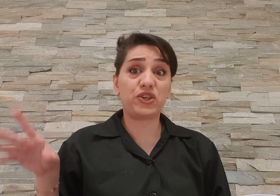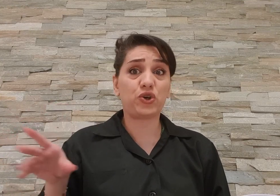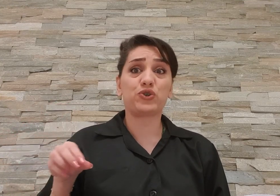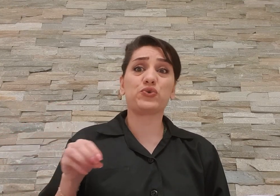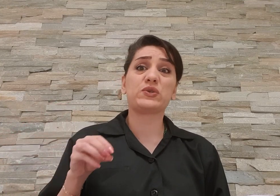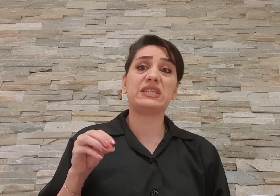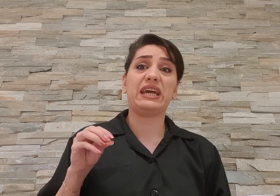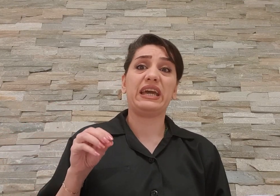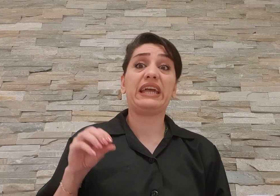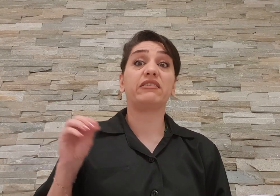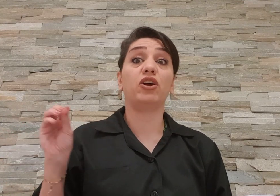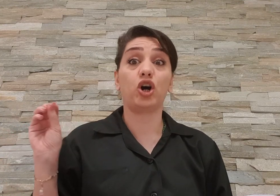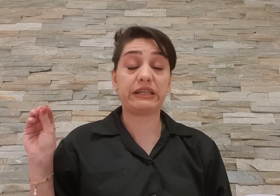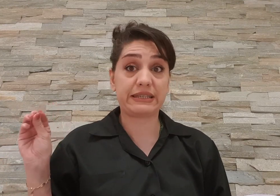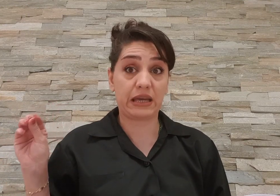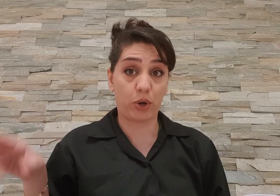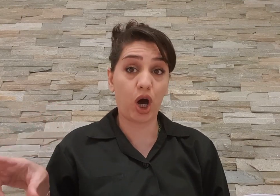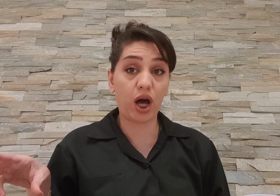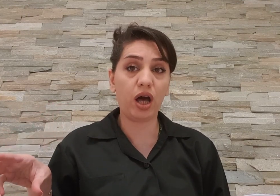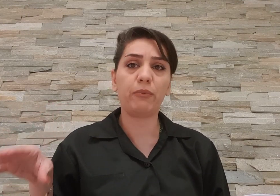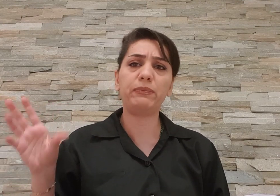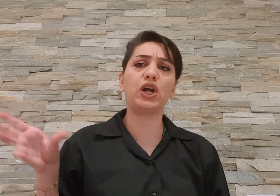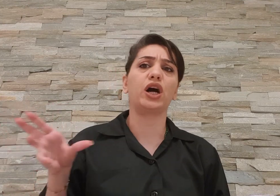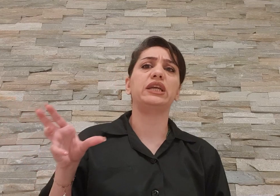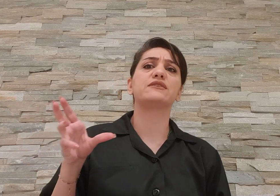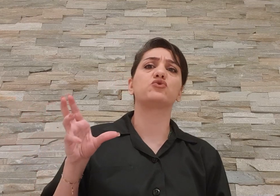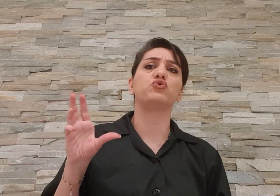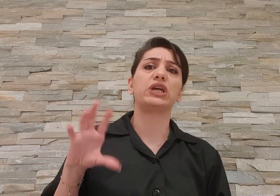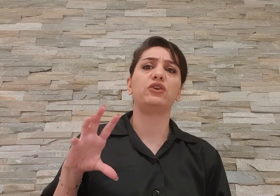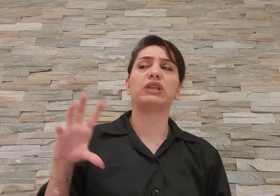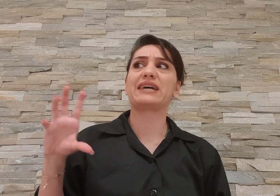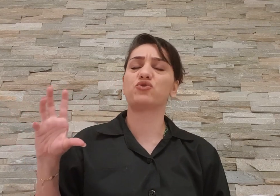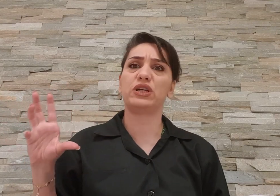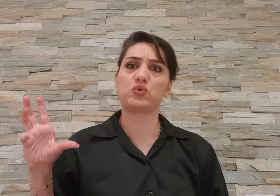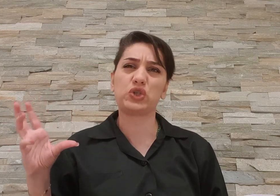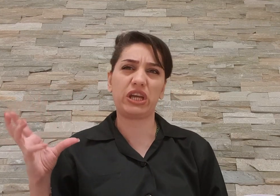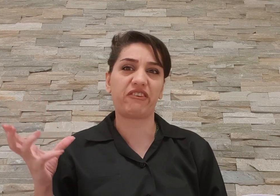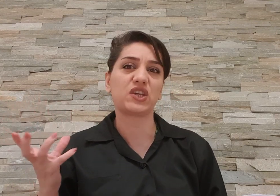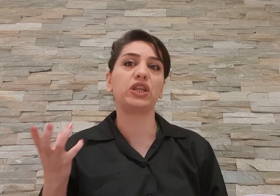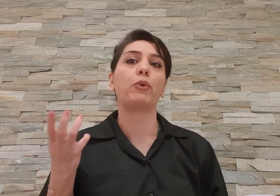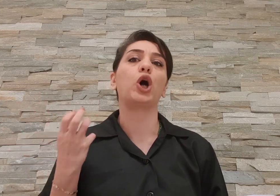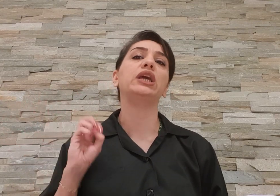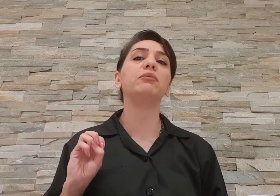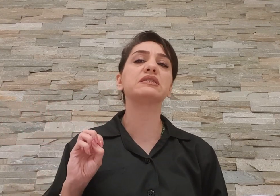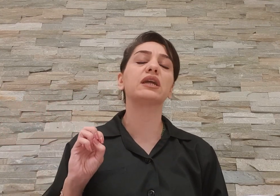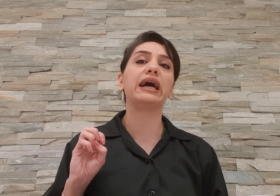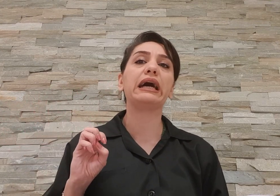جاسوسی اطلاعات سپاه میان یه سوژهی رو دست روی سوژه فساد مالی میذارن